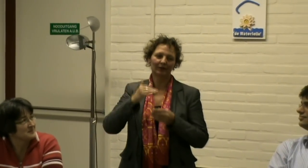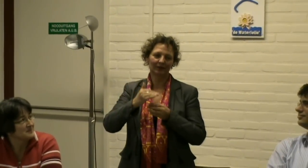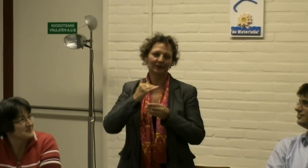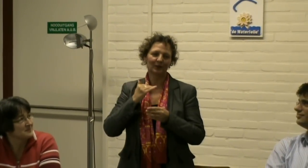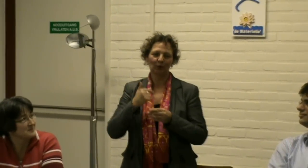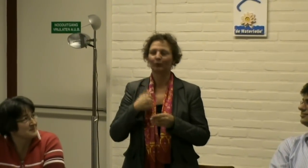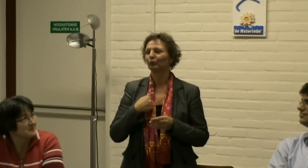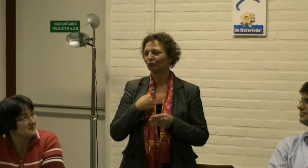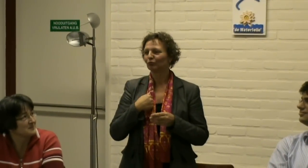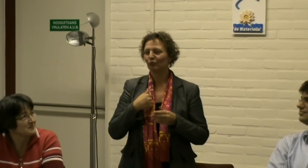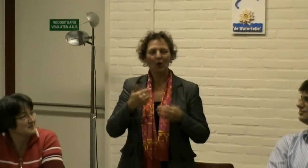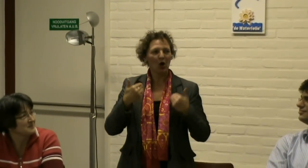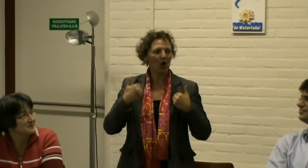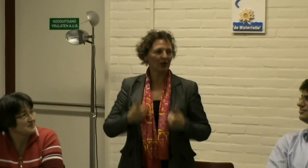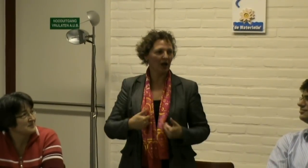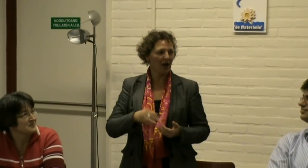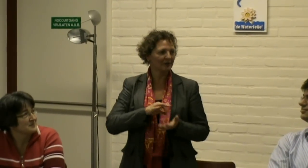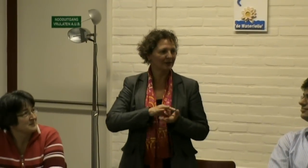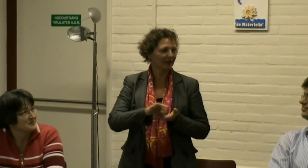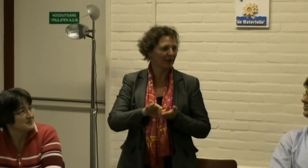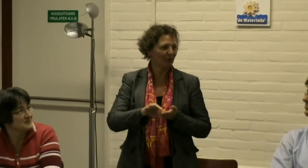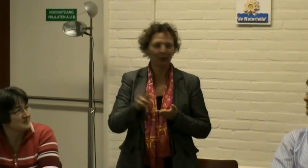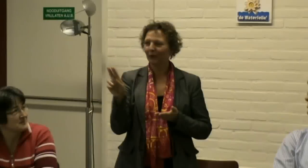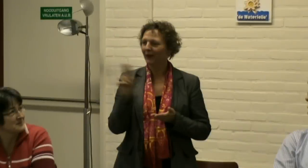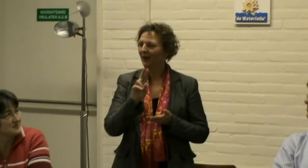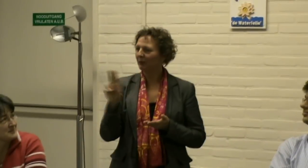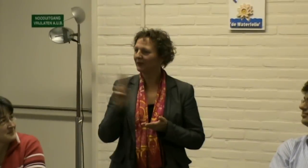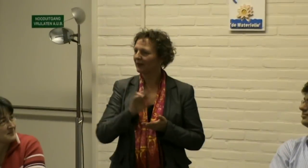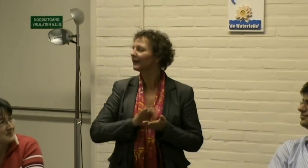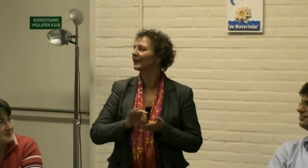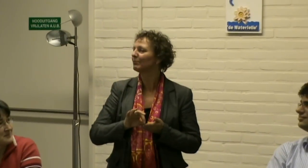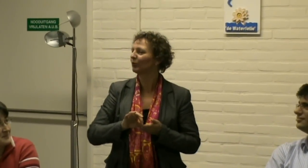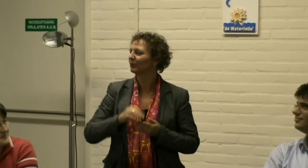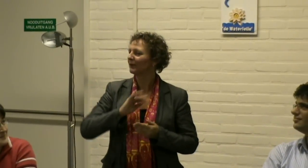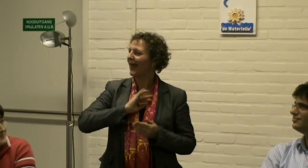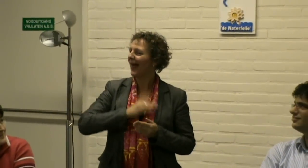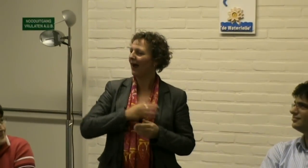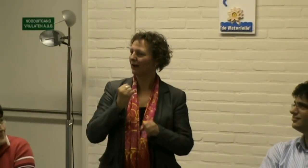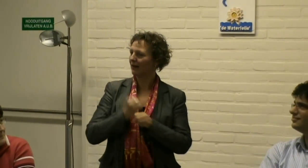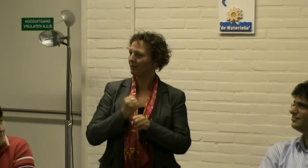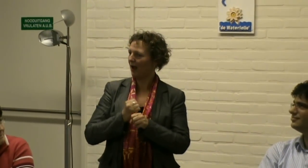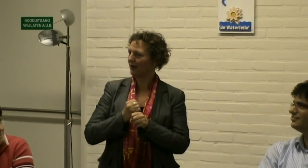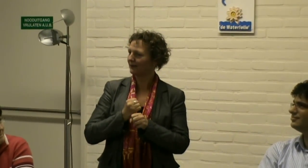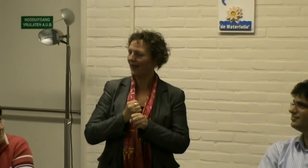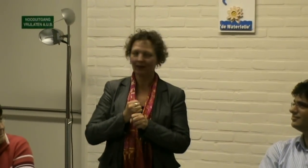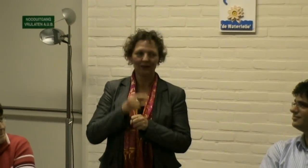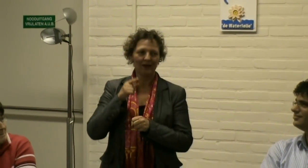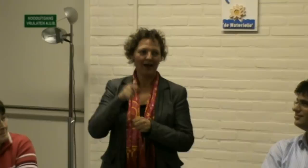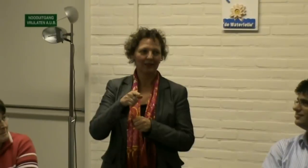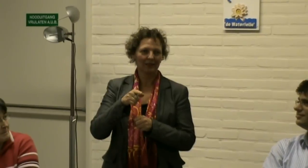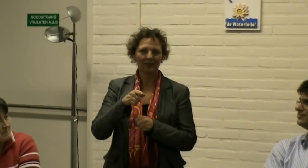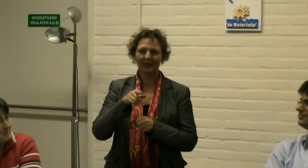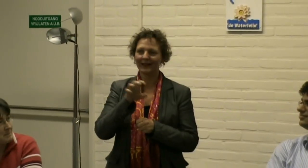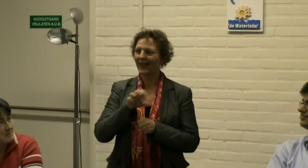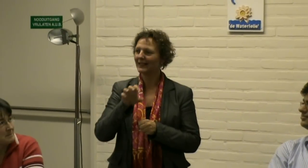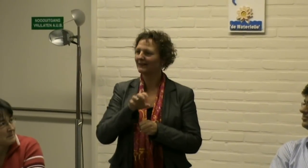Ja, de achtergrond van mij is gedragsterapeut. En directerapeut. Ik heb een eigen praktijk